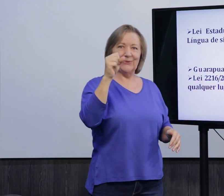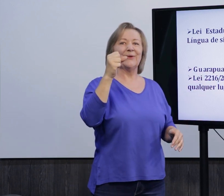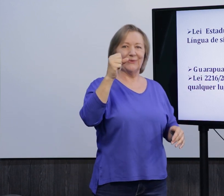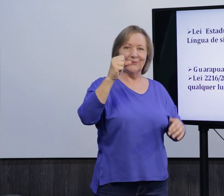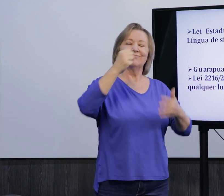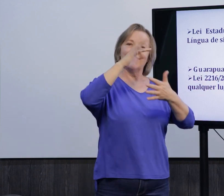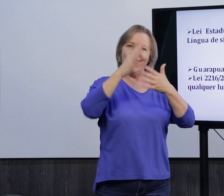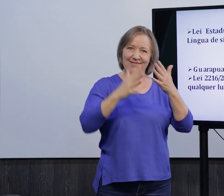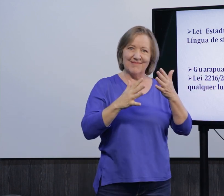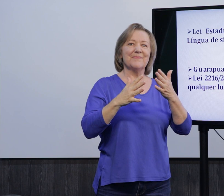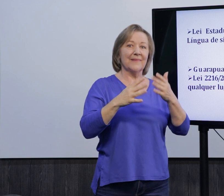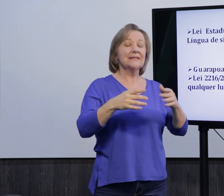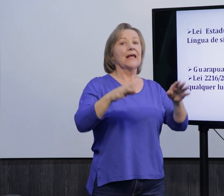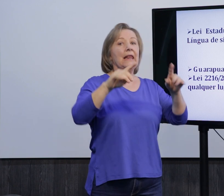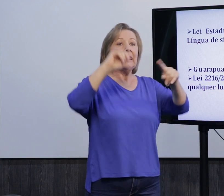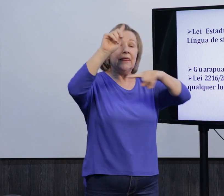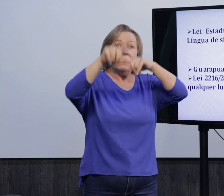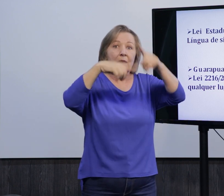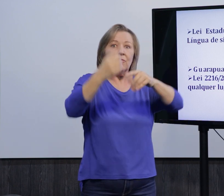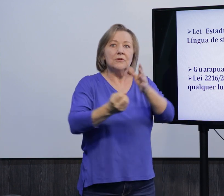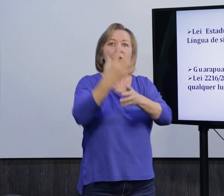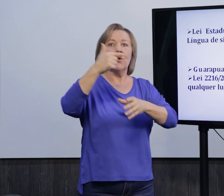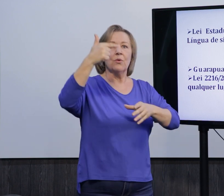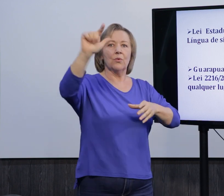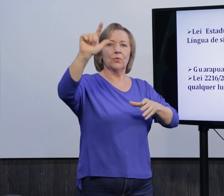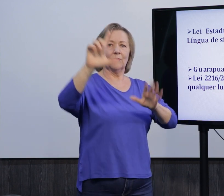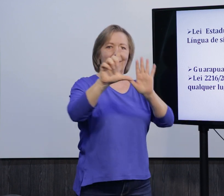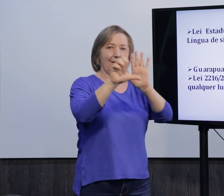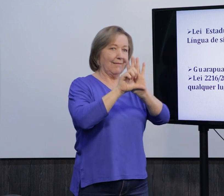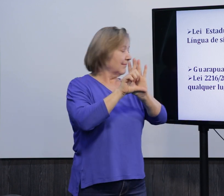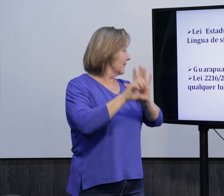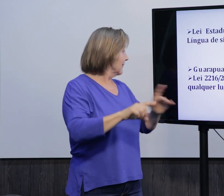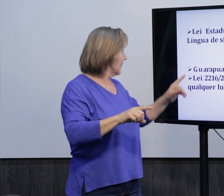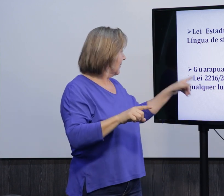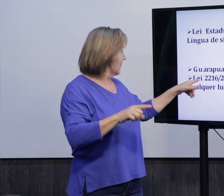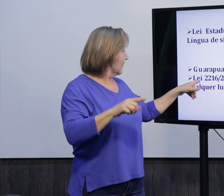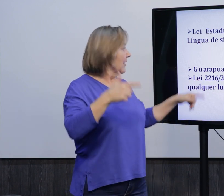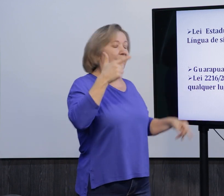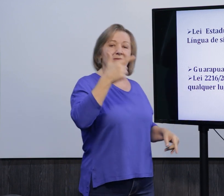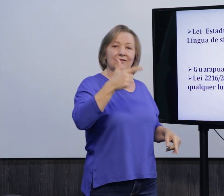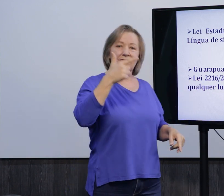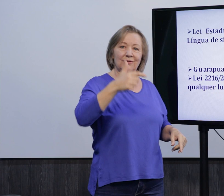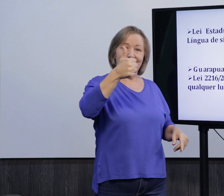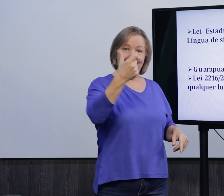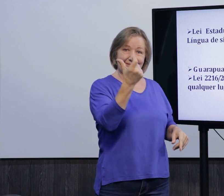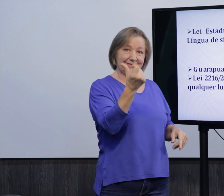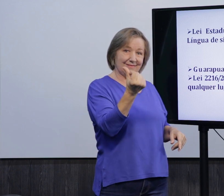de 1998, que é a Lei da Libras. E posteriormente foi criada a Lei 2